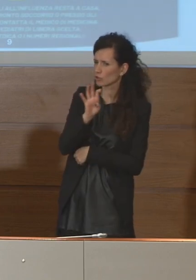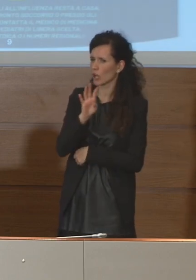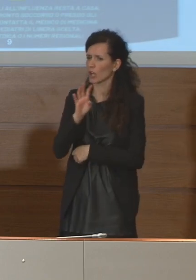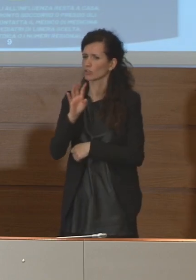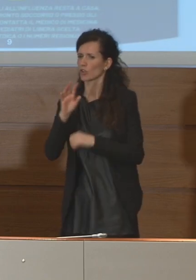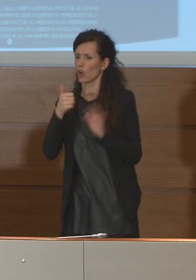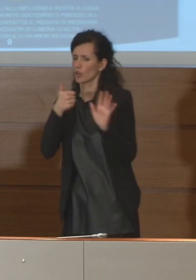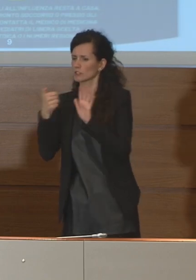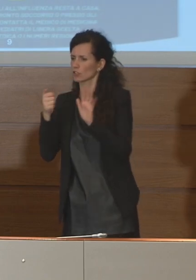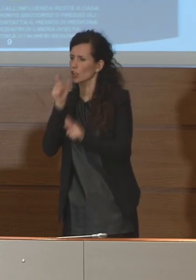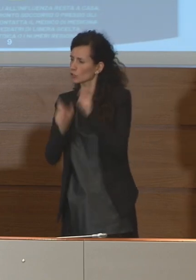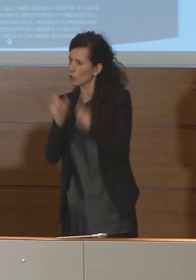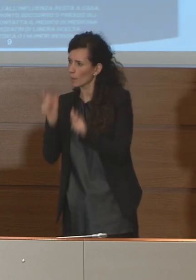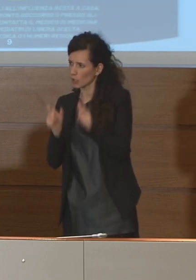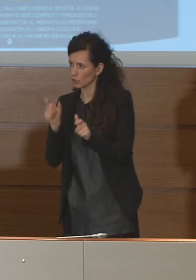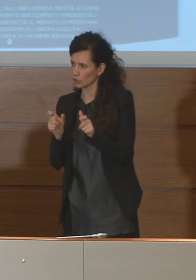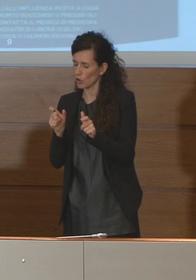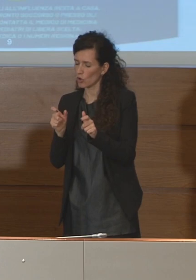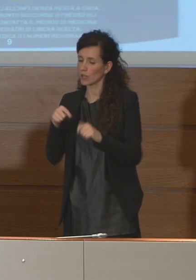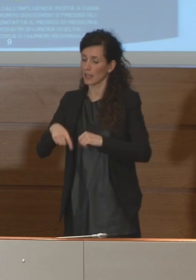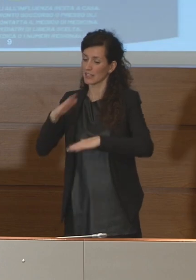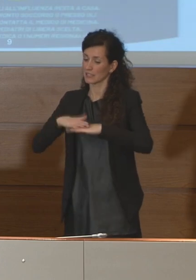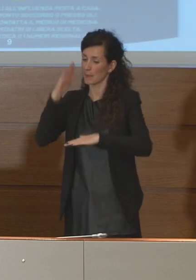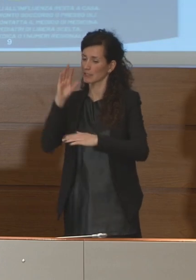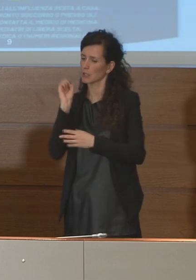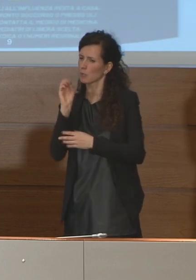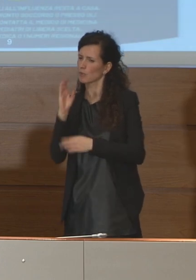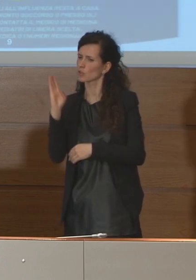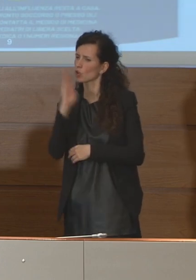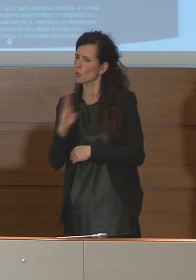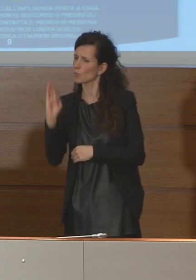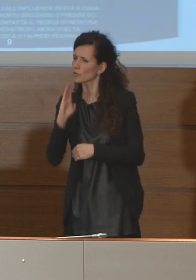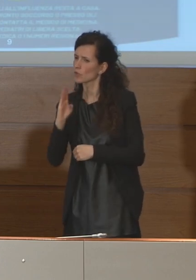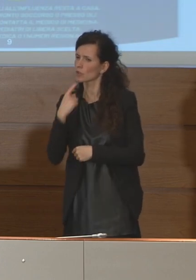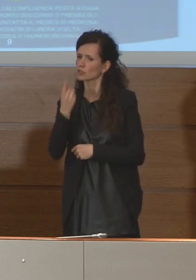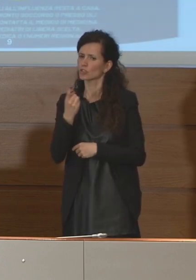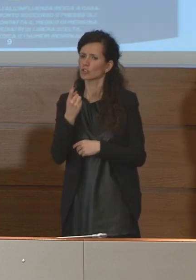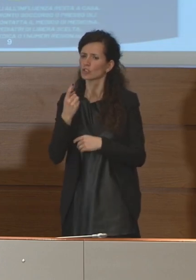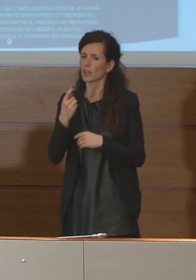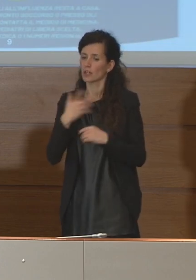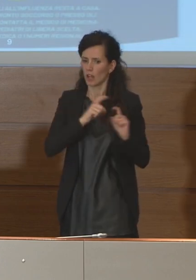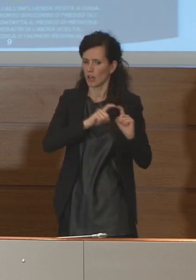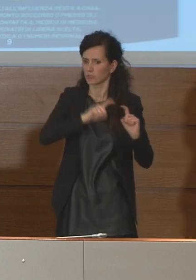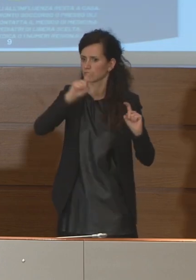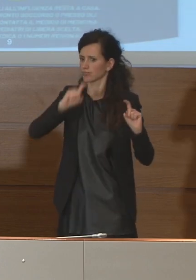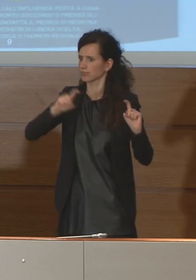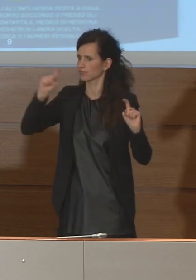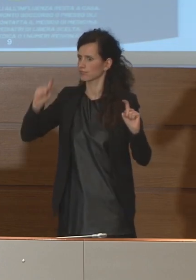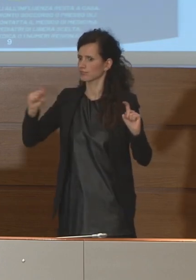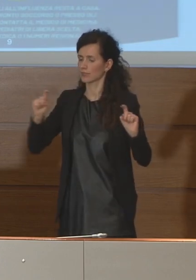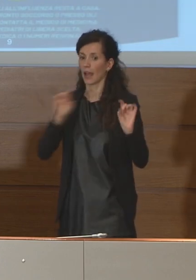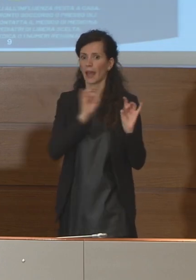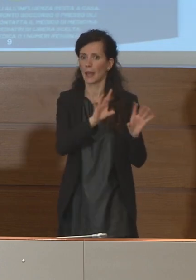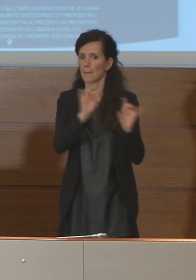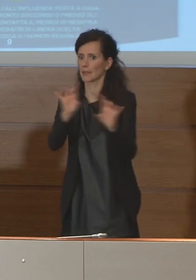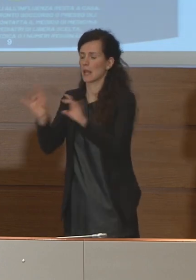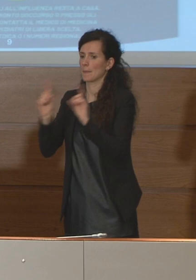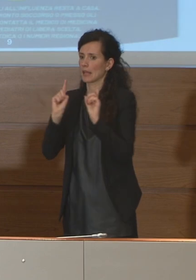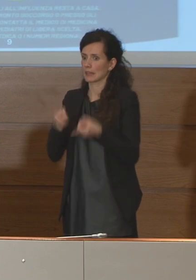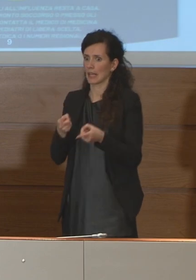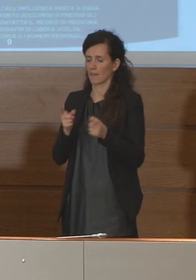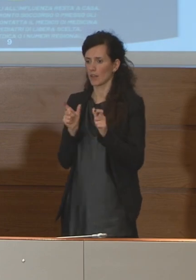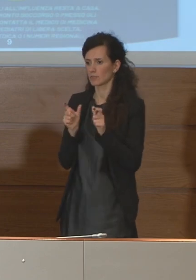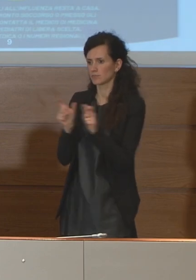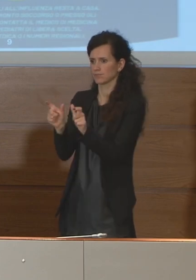persone in più. Stamattina Brusaferro parlava di una curva epidemica che in qualche maniera deve essere contenuta. Come dobbiamo leggere questi